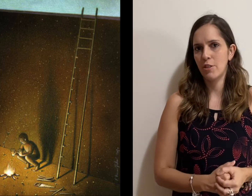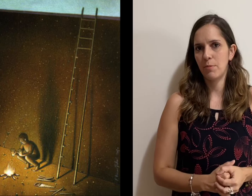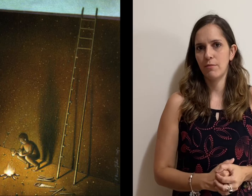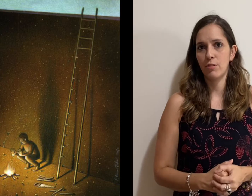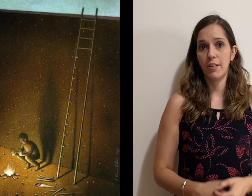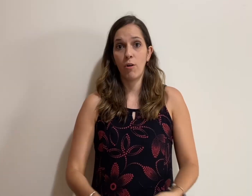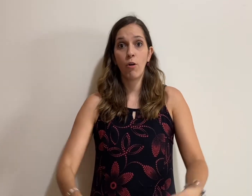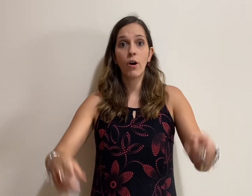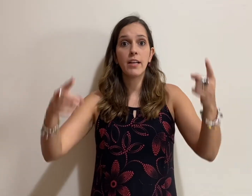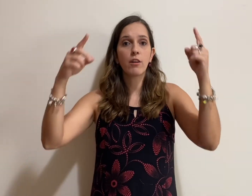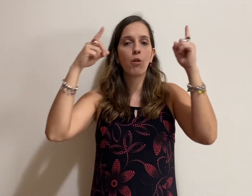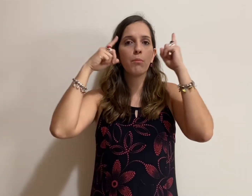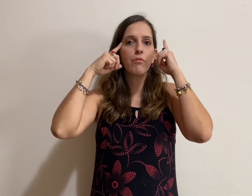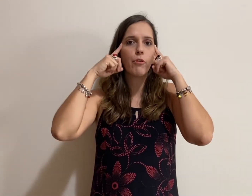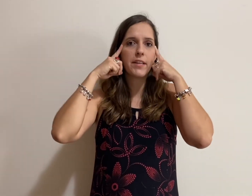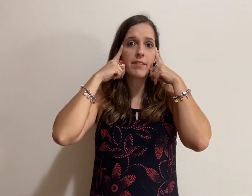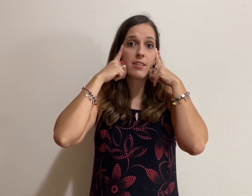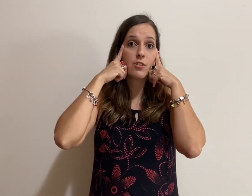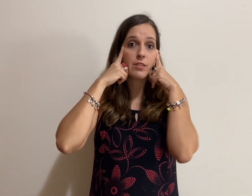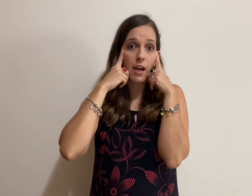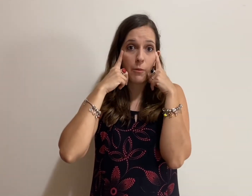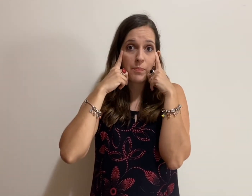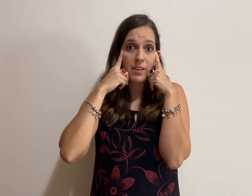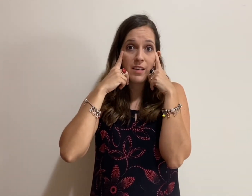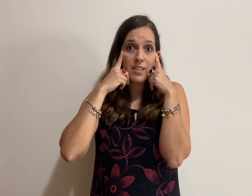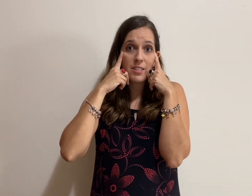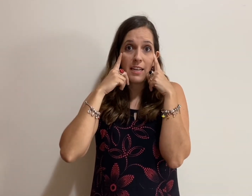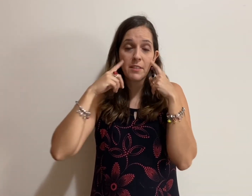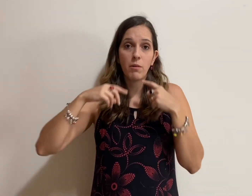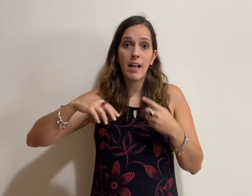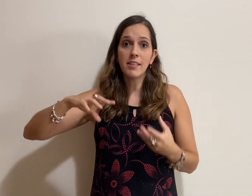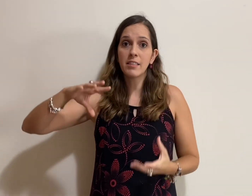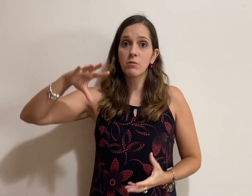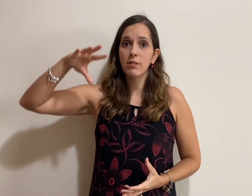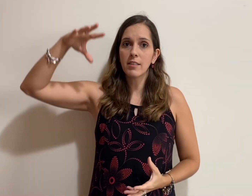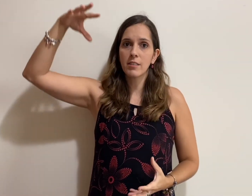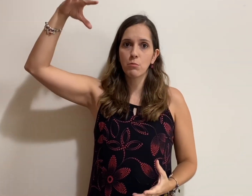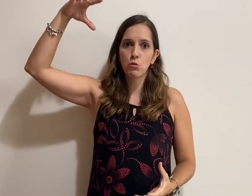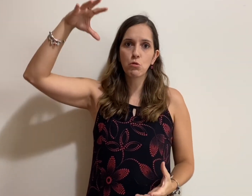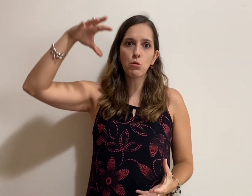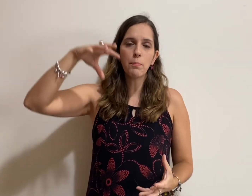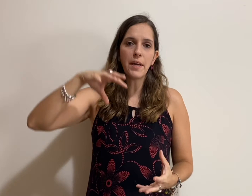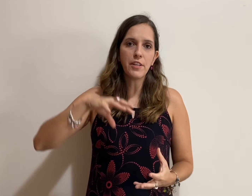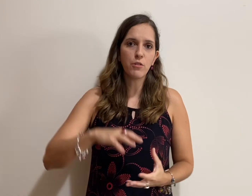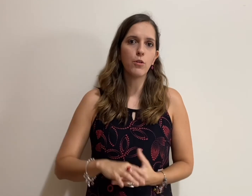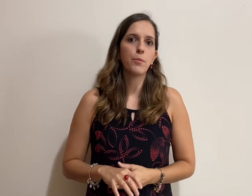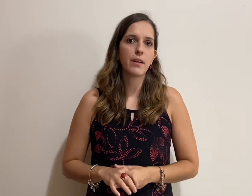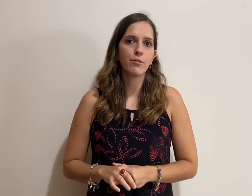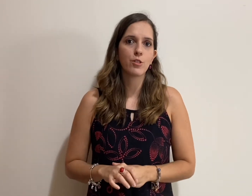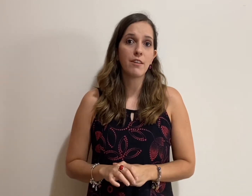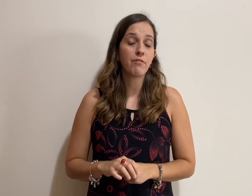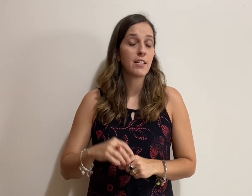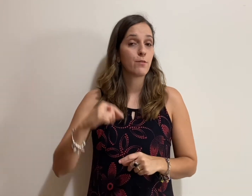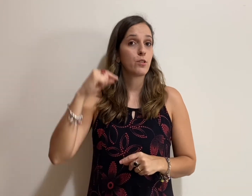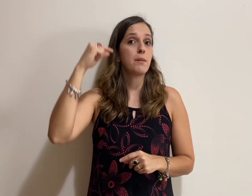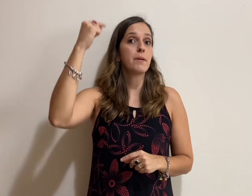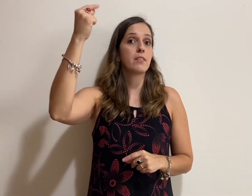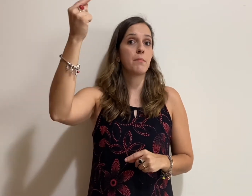para você. Olha como foi intencional, certo? Então, essa angulação superior para você faz você perceber